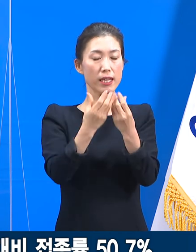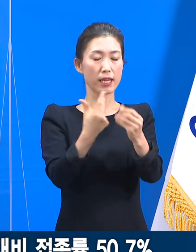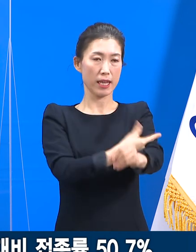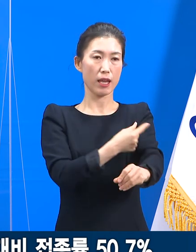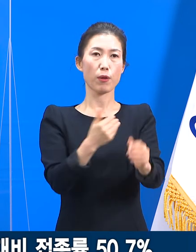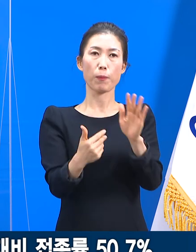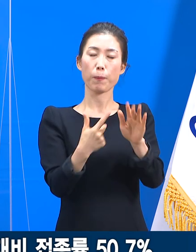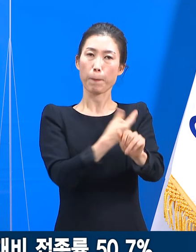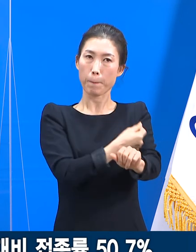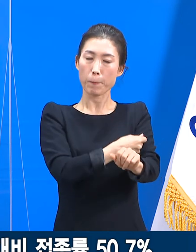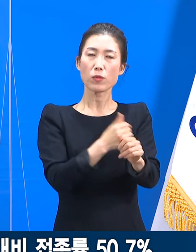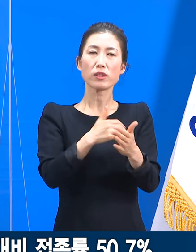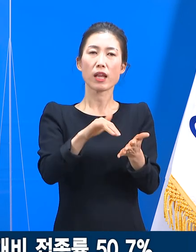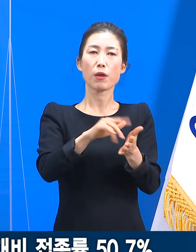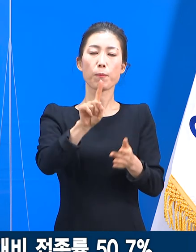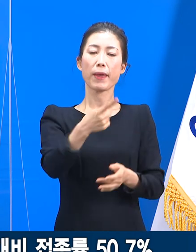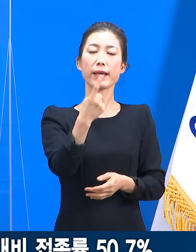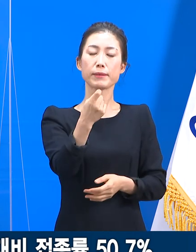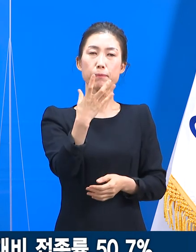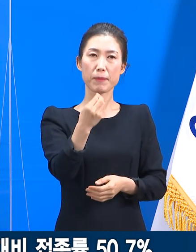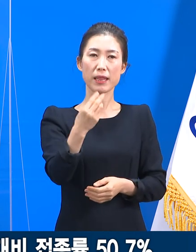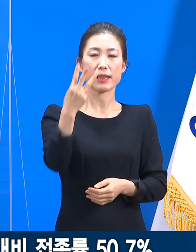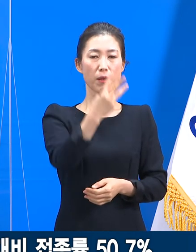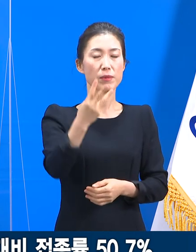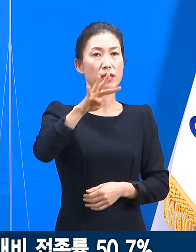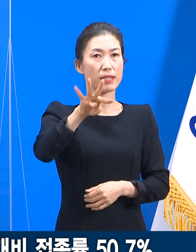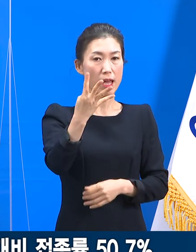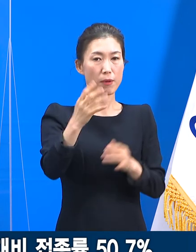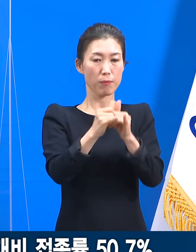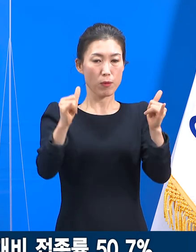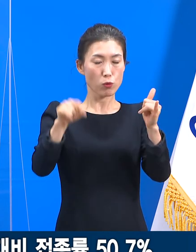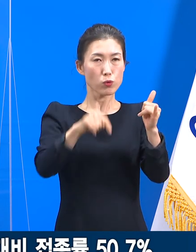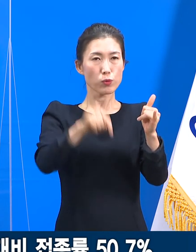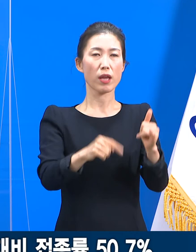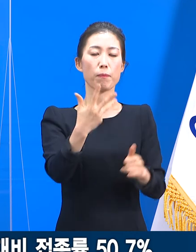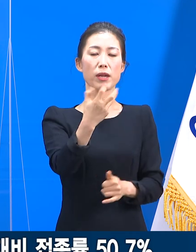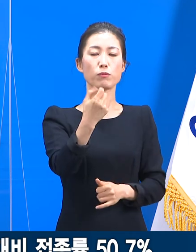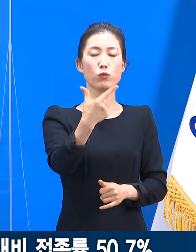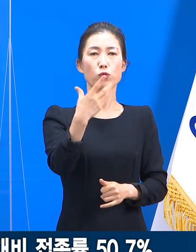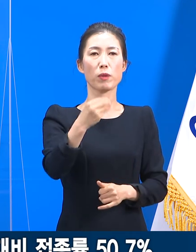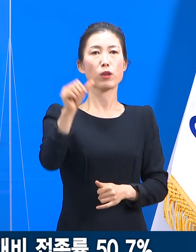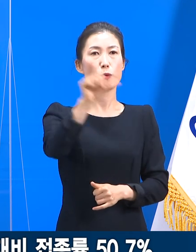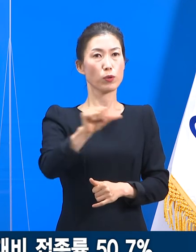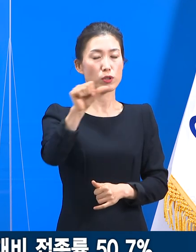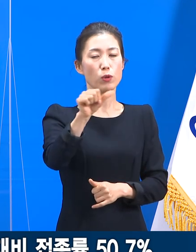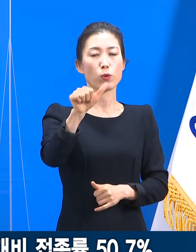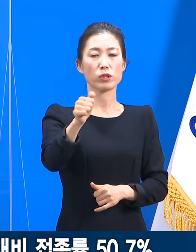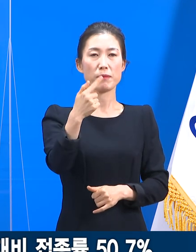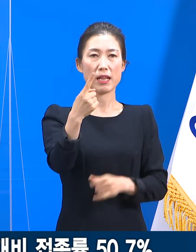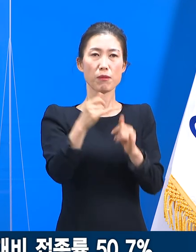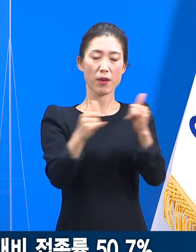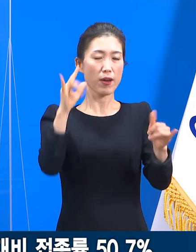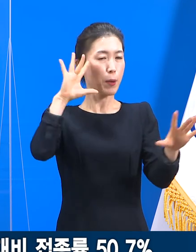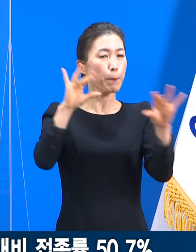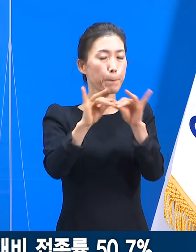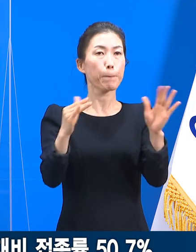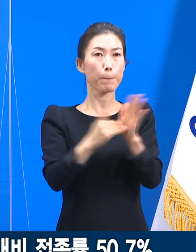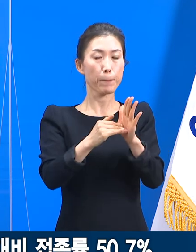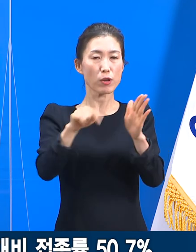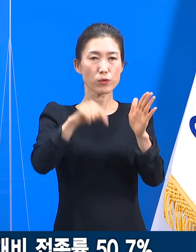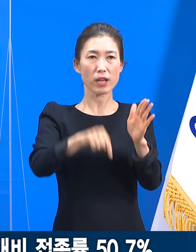총 대상자 110만 3,400명 중 86만 5,051명이 동의하였으며